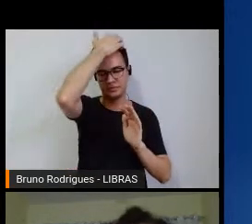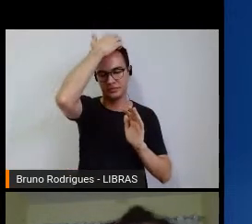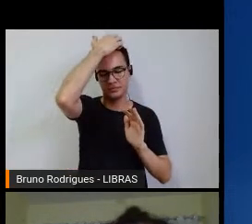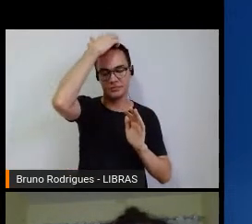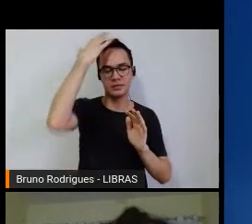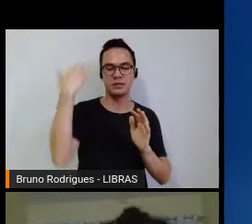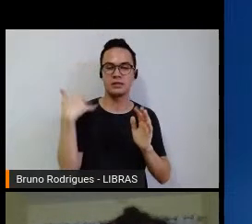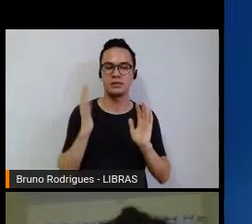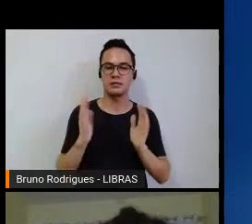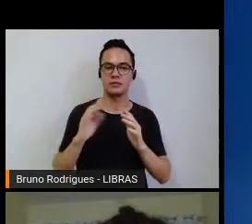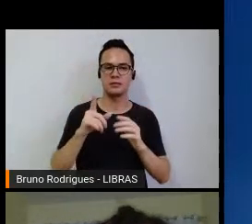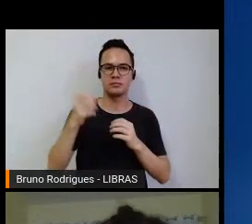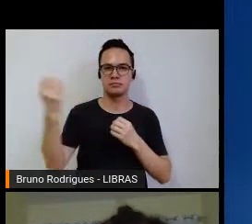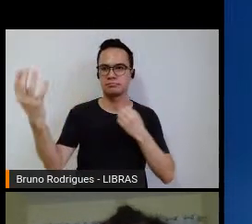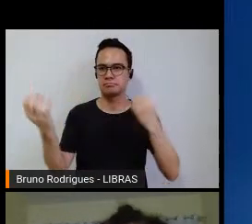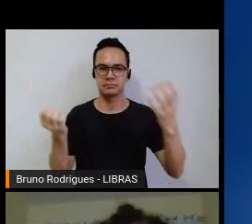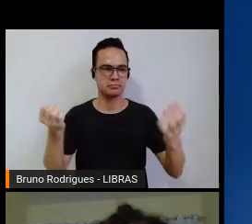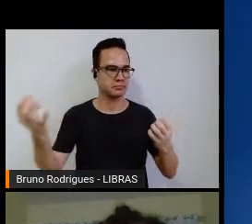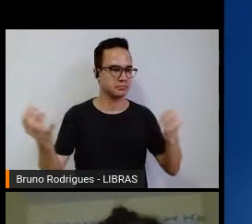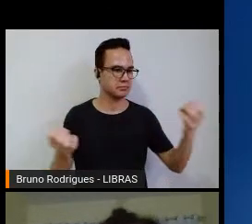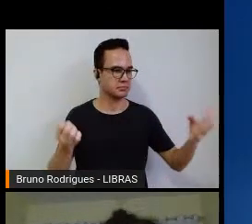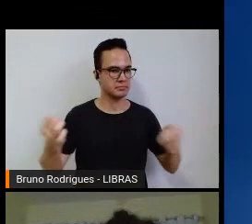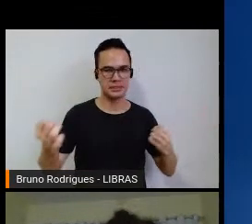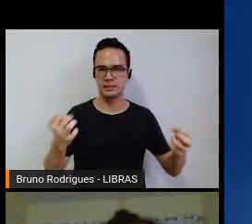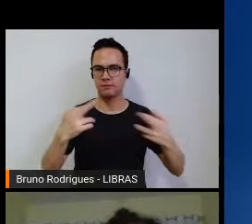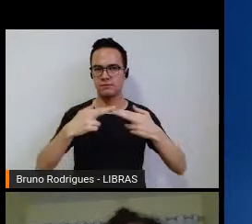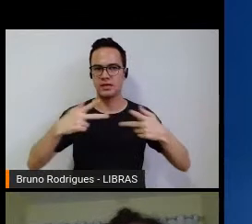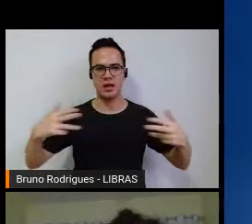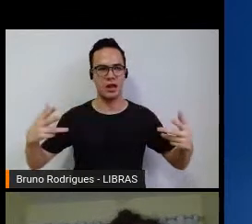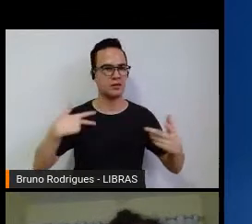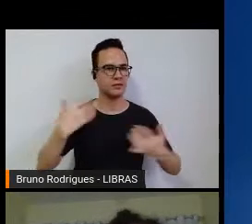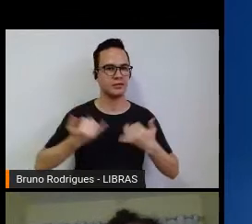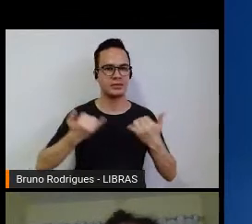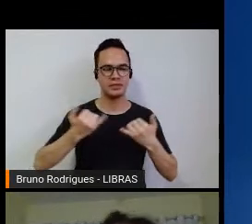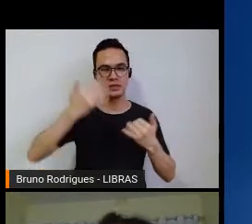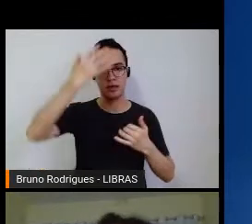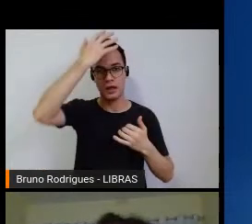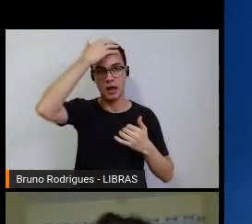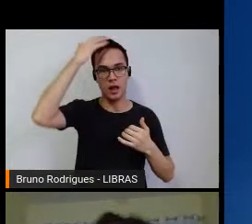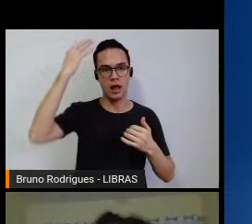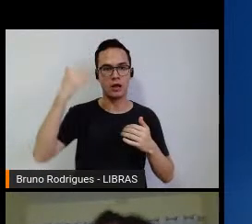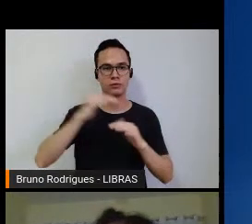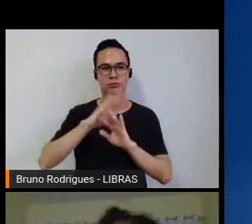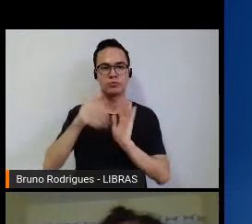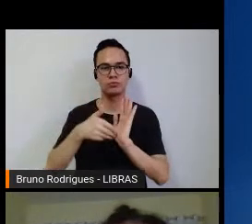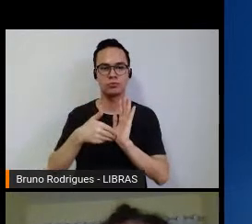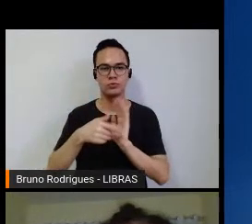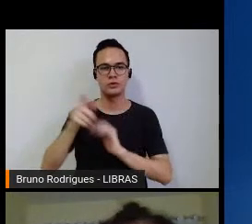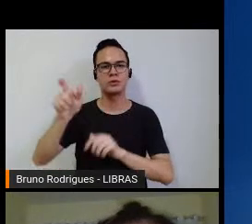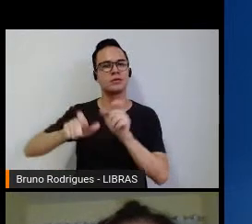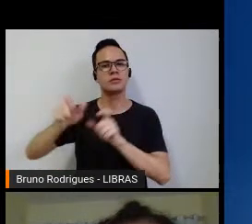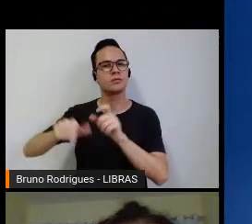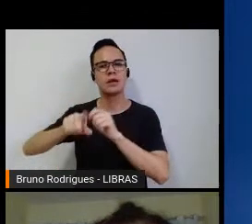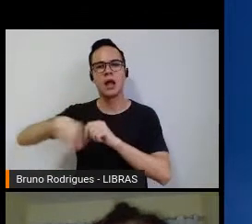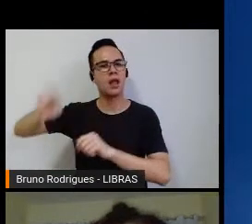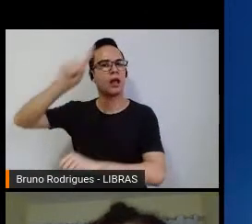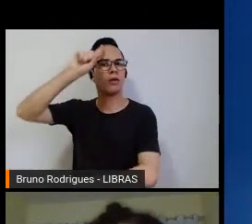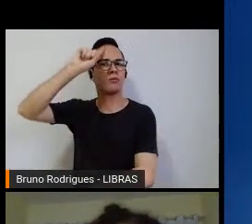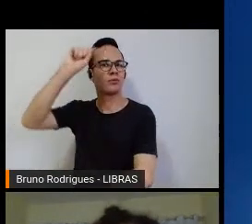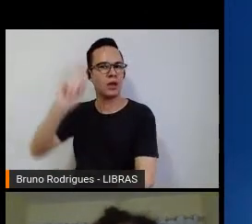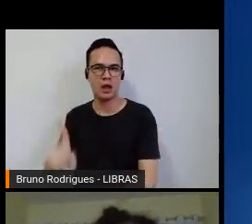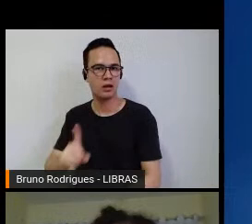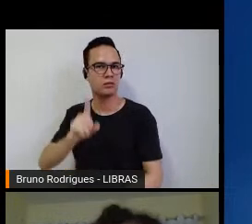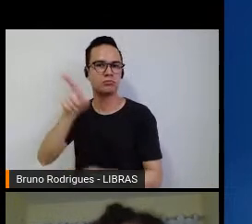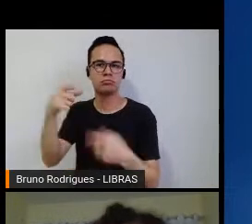aparecendo coisas, foram aparecendo milhões de informações, tudo que as pessoas simplesmente não sabiam, não